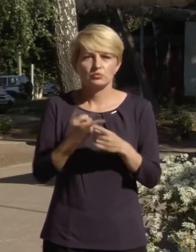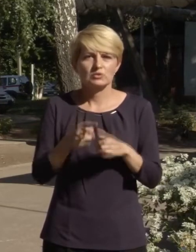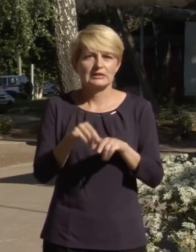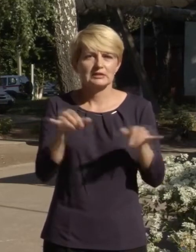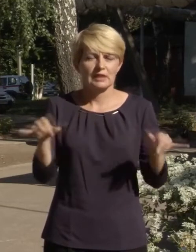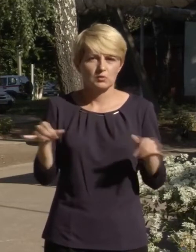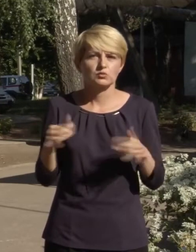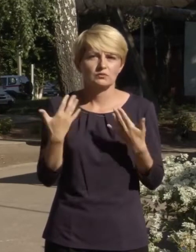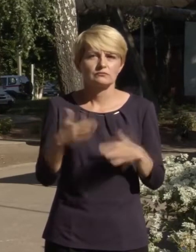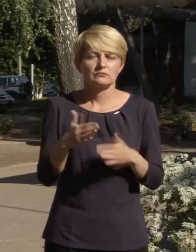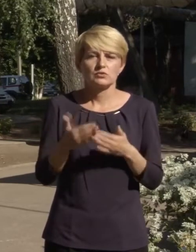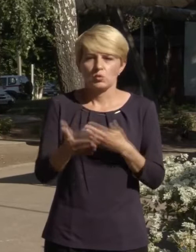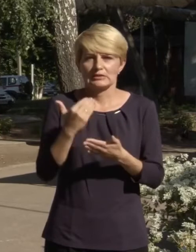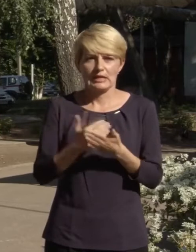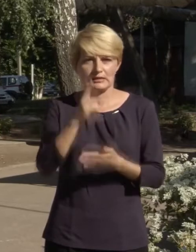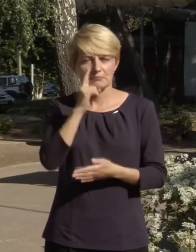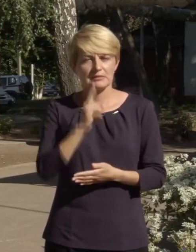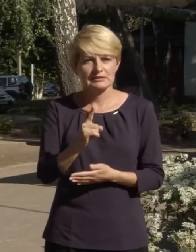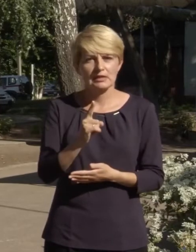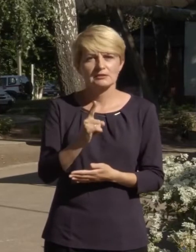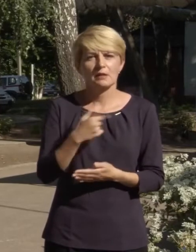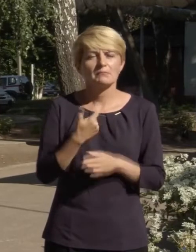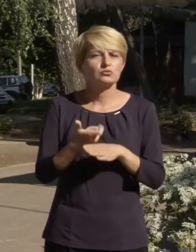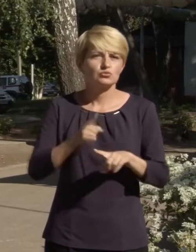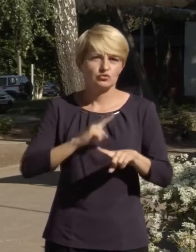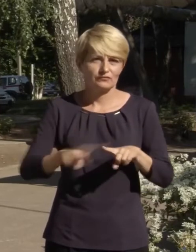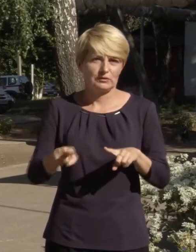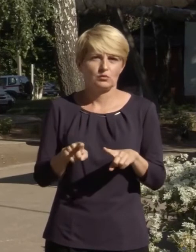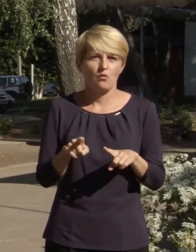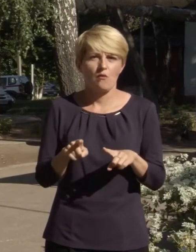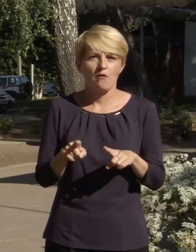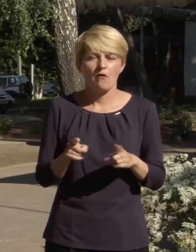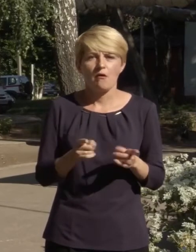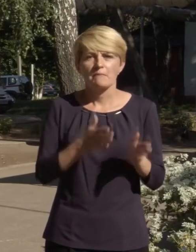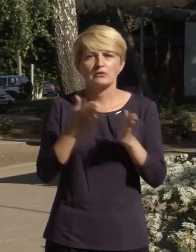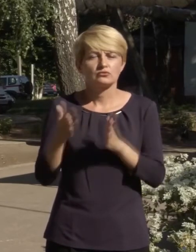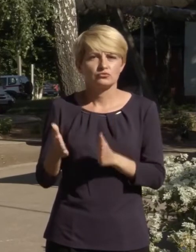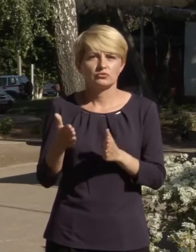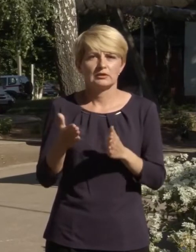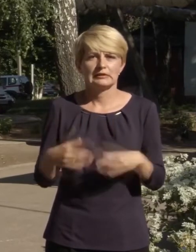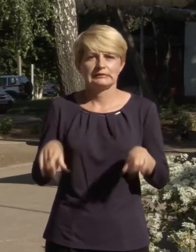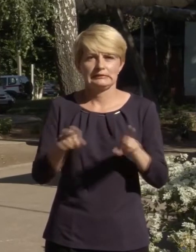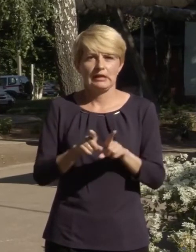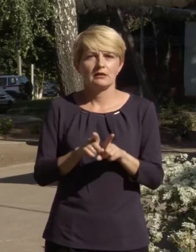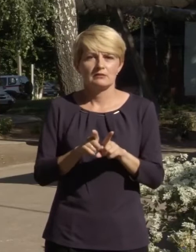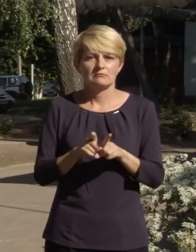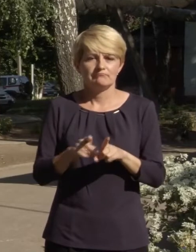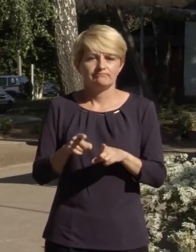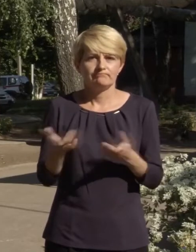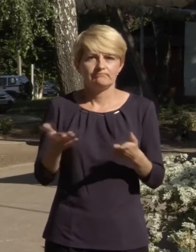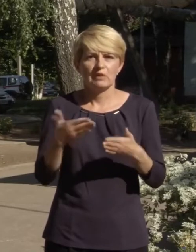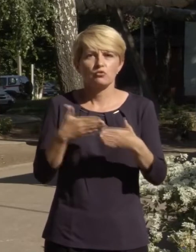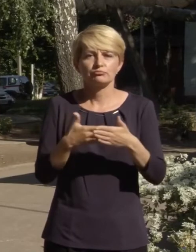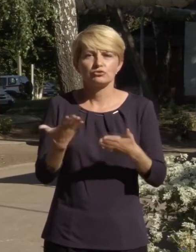тенденцію вже останній місяць, ми дуже швидко перейшли такий своєрідний рубіж